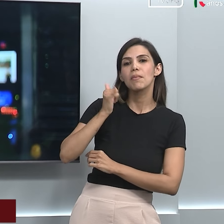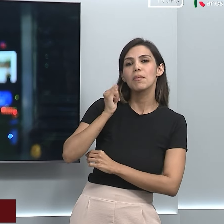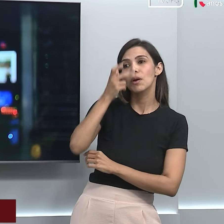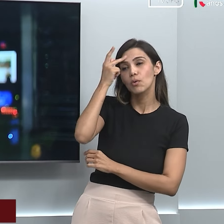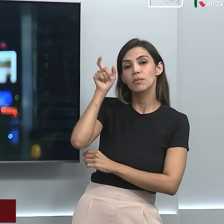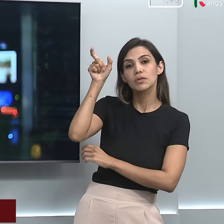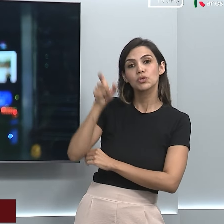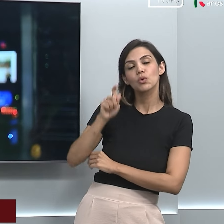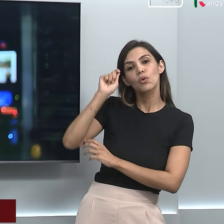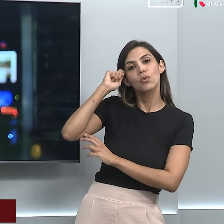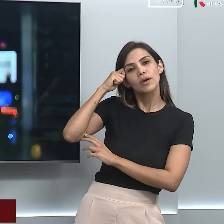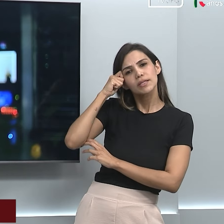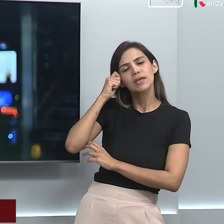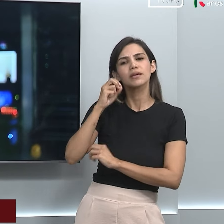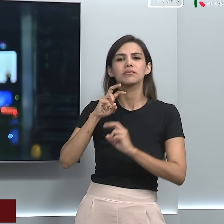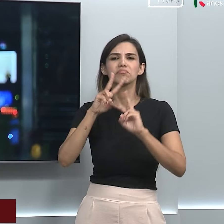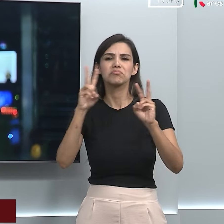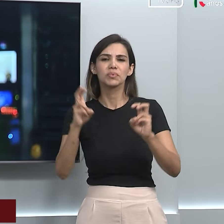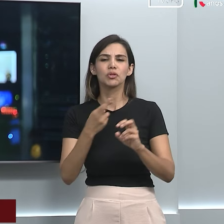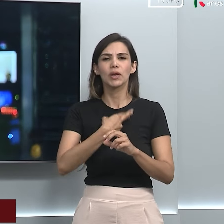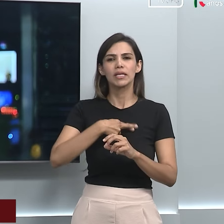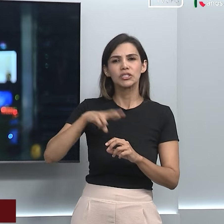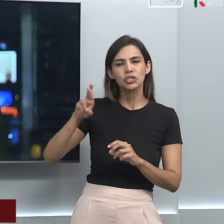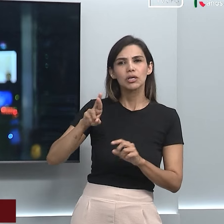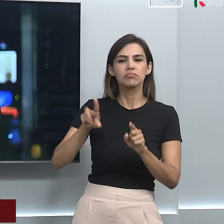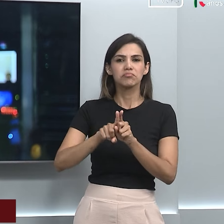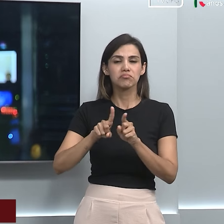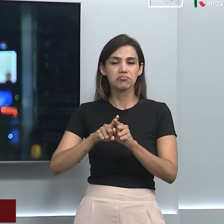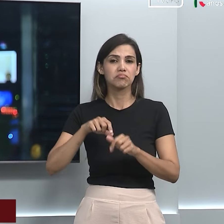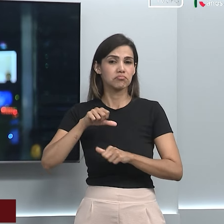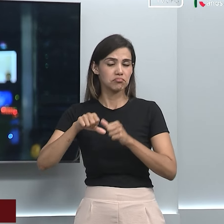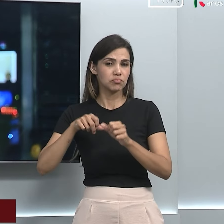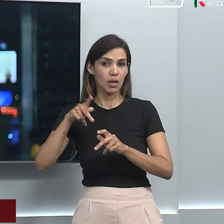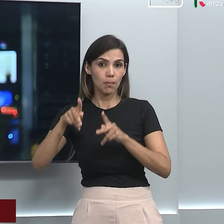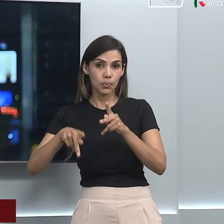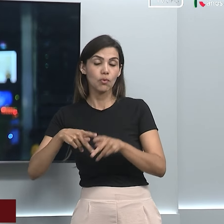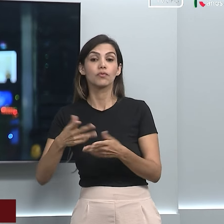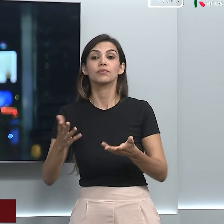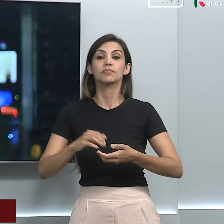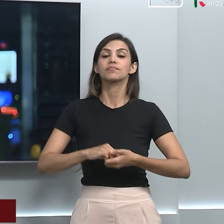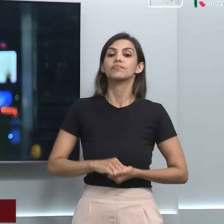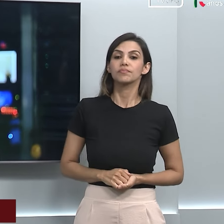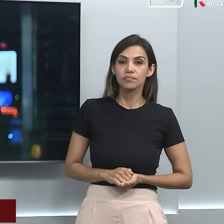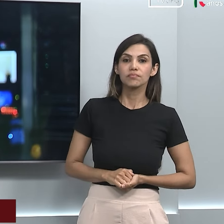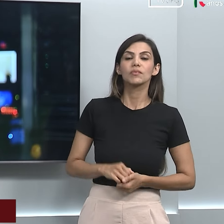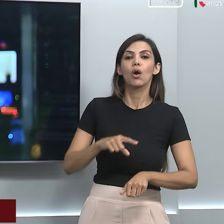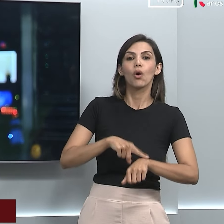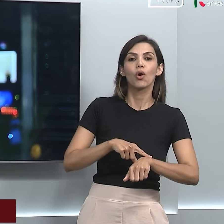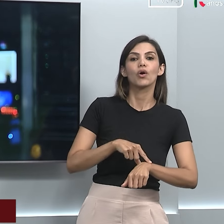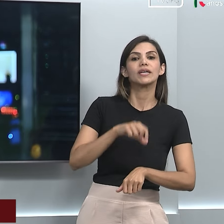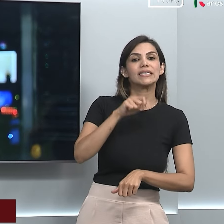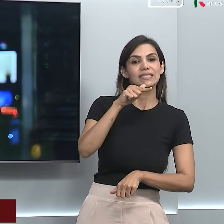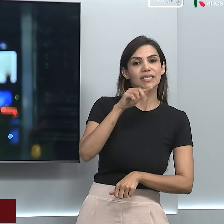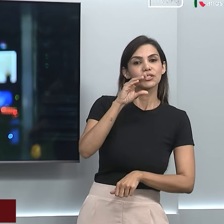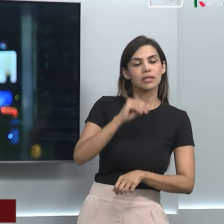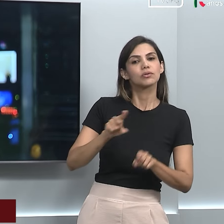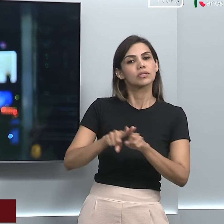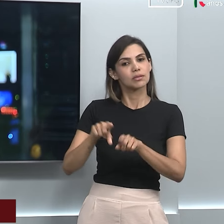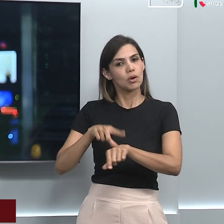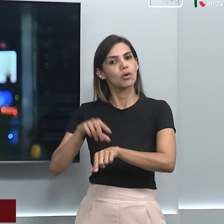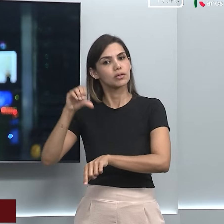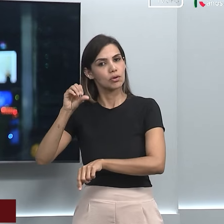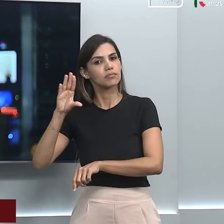temas como mudanças e religiões. O espetáculo terá duas sessões, uma às 8 horas da noite e outra às 9 horas da noite.